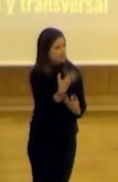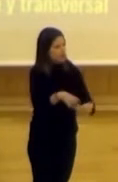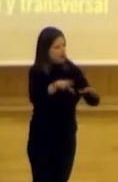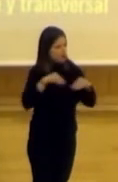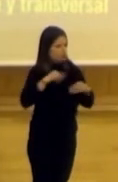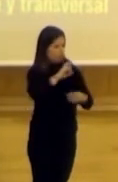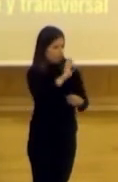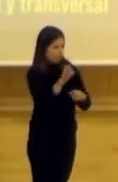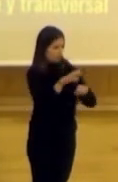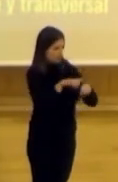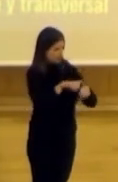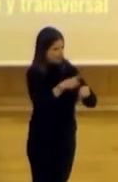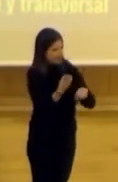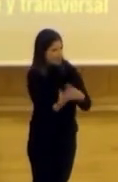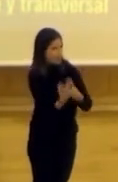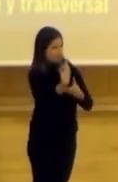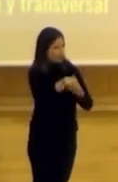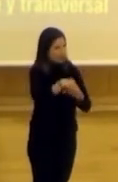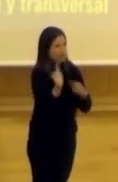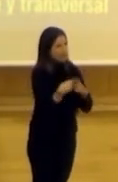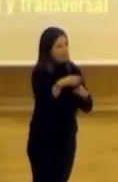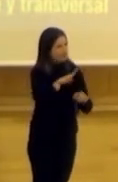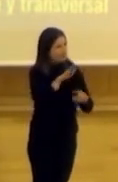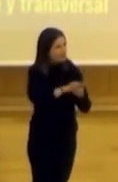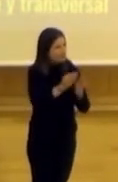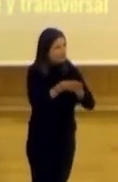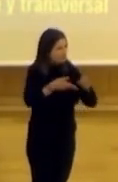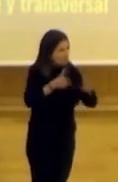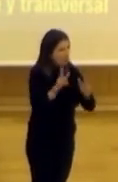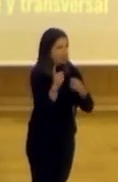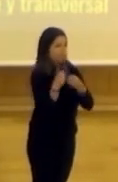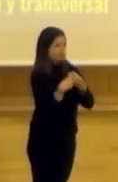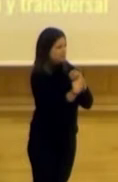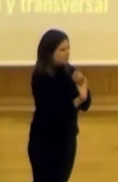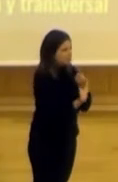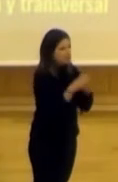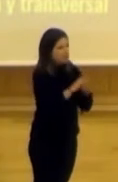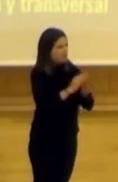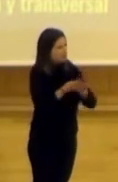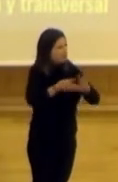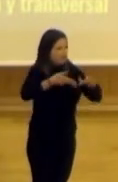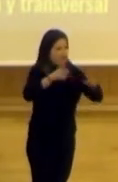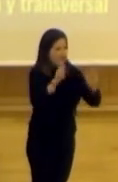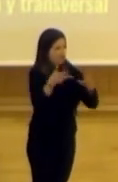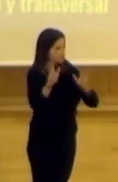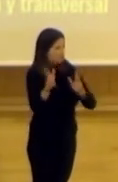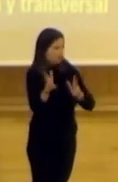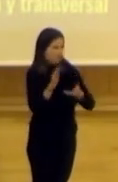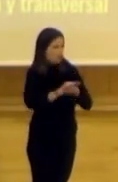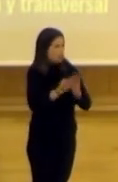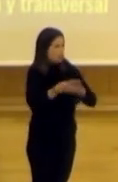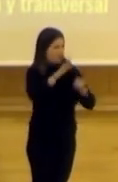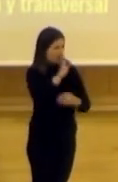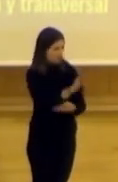rasgos y necesita incorporar elementos de democracia participativa, democracia deliberativa y de democracia directa.